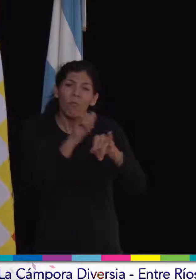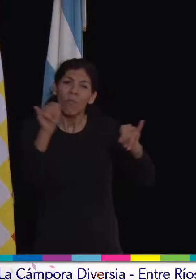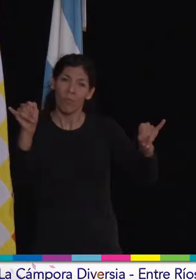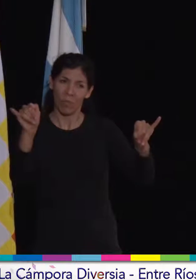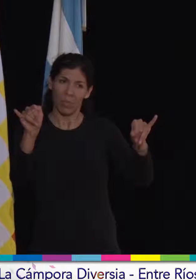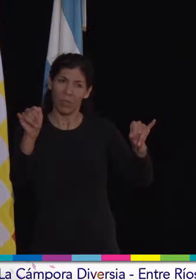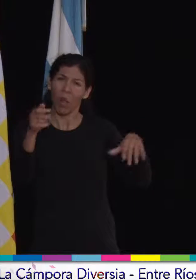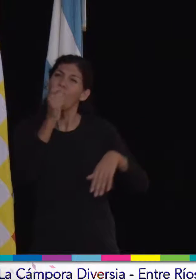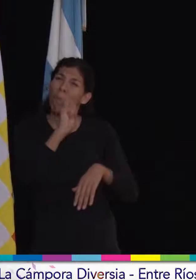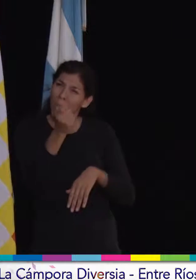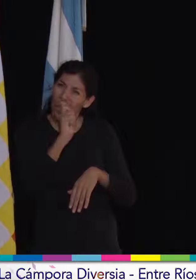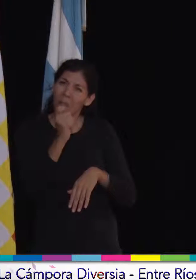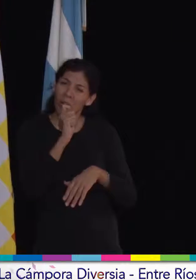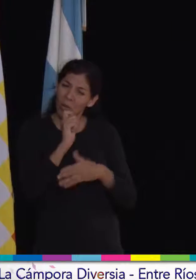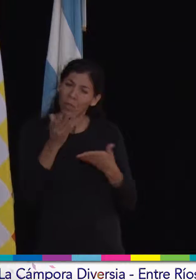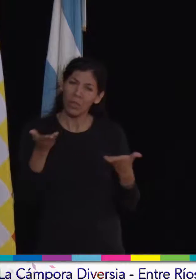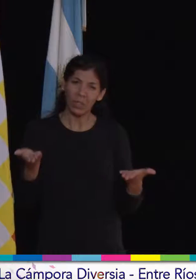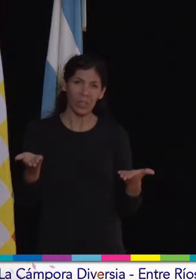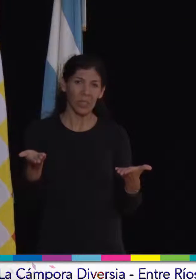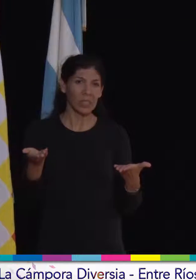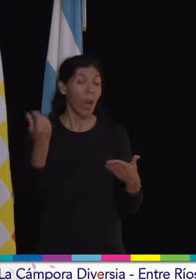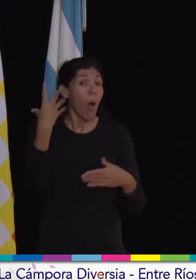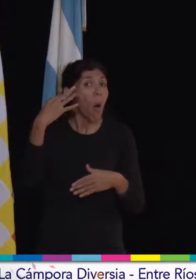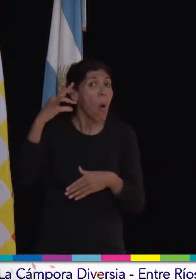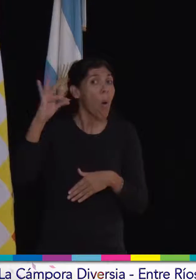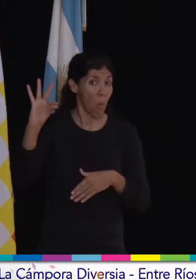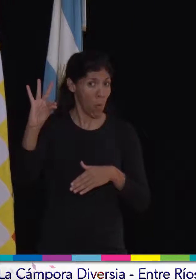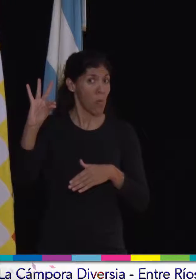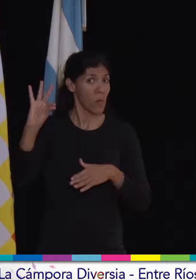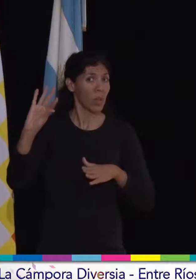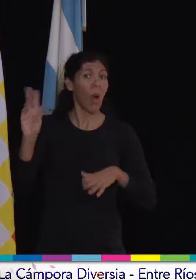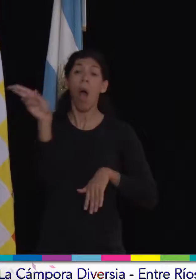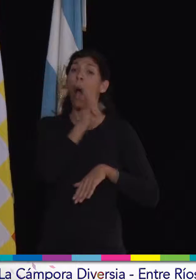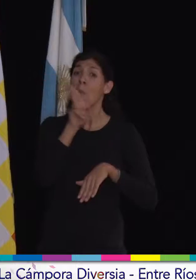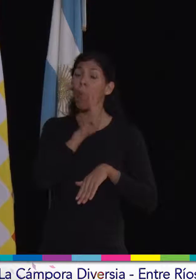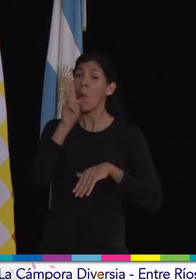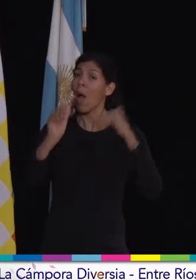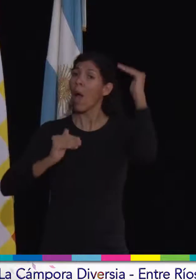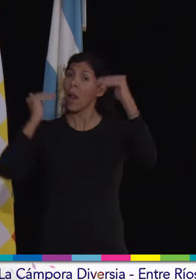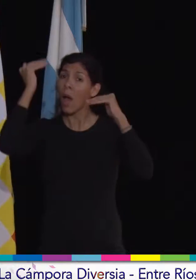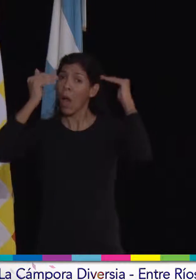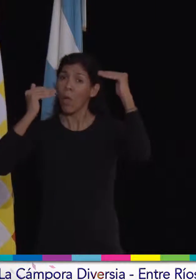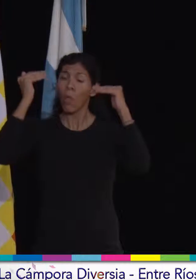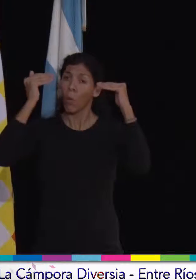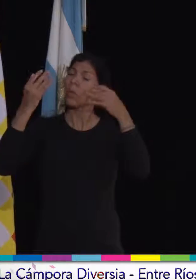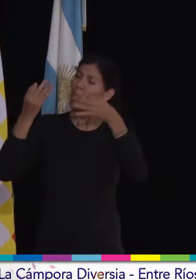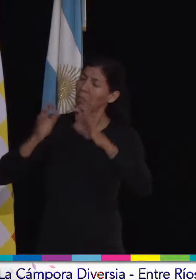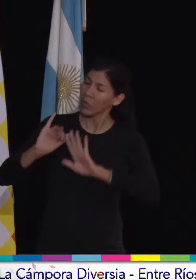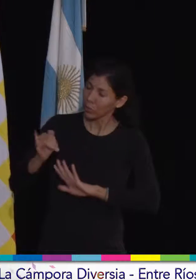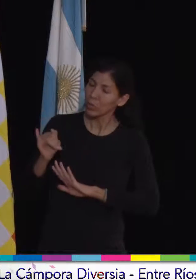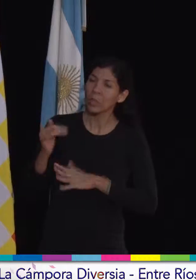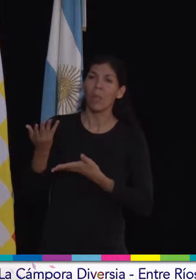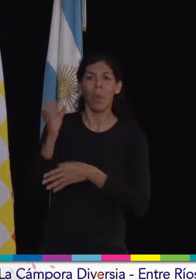momentos del periodismo, tener que ver que lo único que resaltan es una mujer adulta. La perfecto. Pero que está